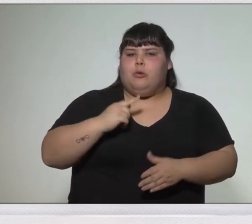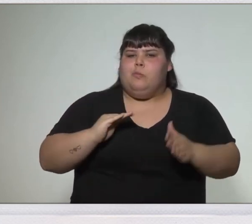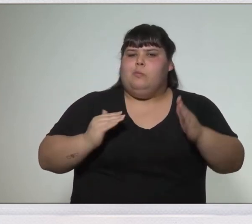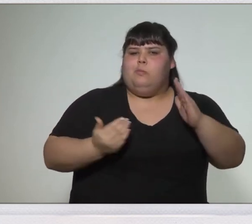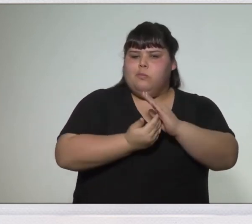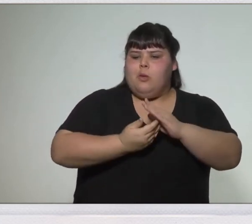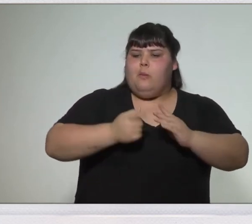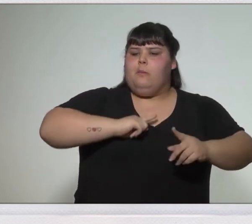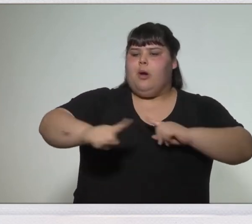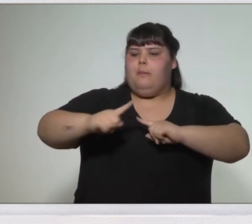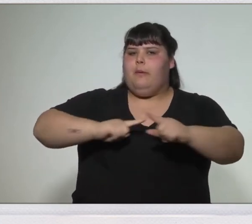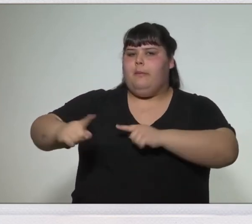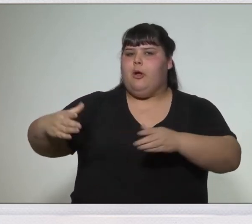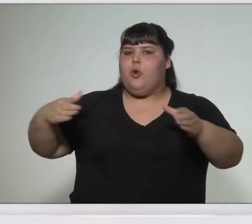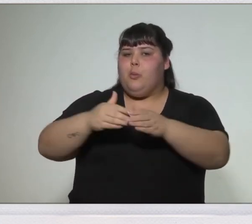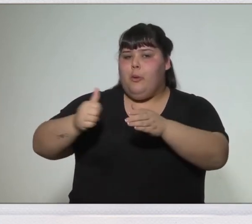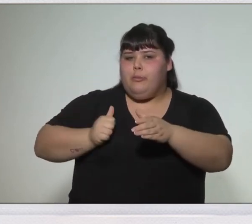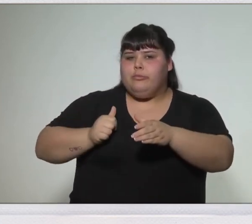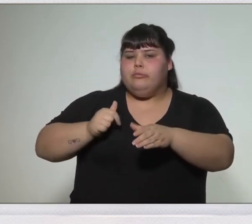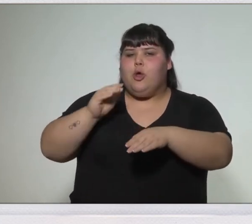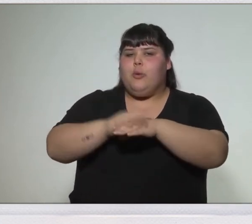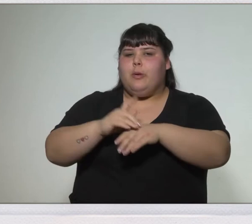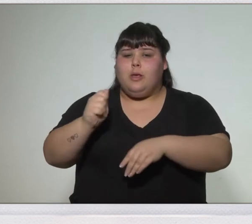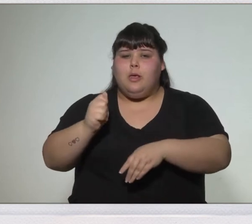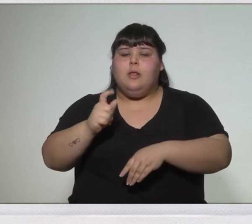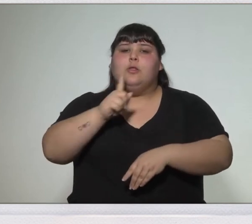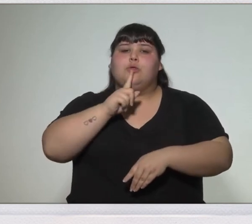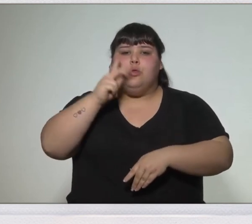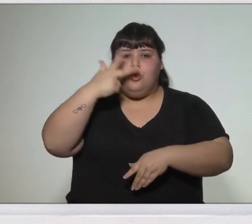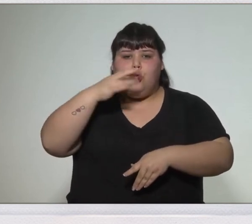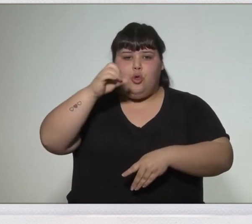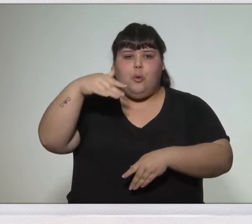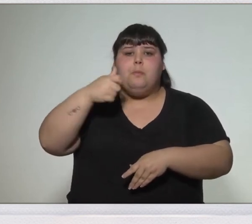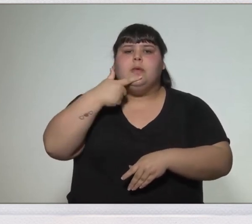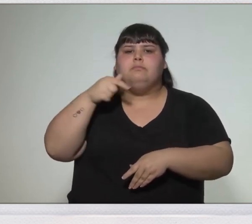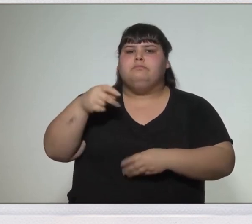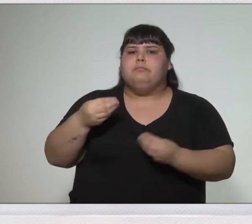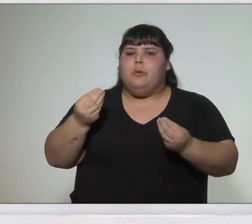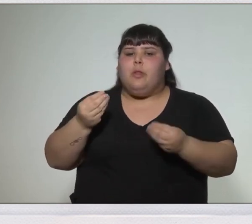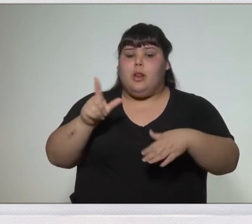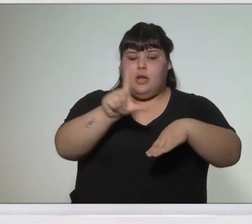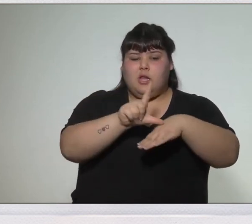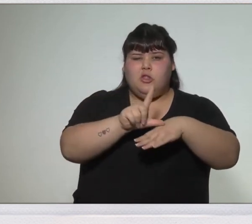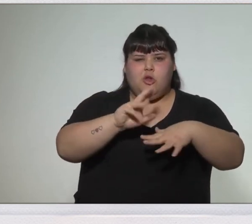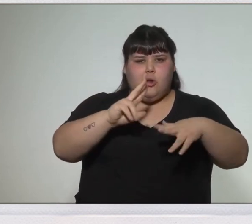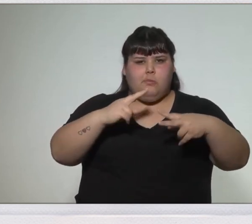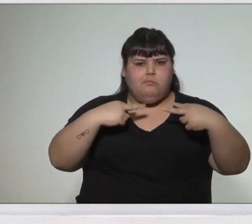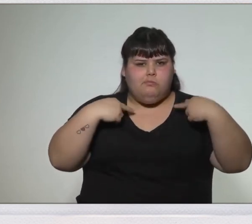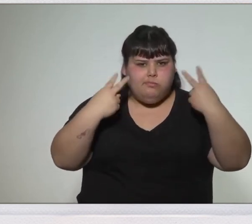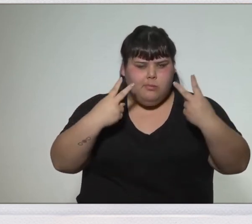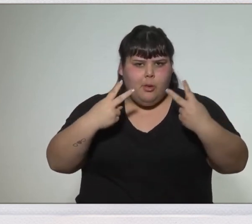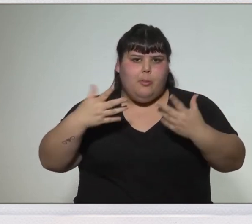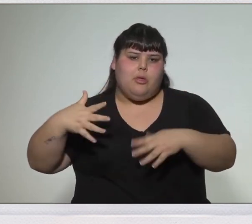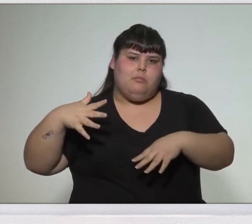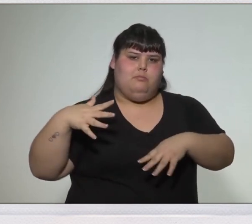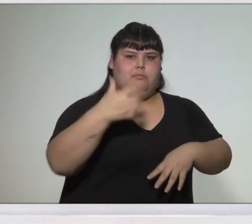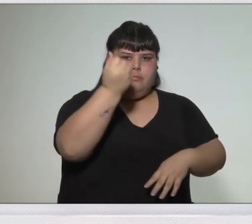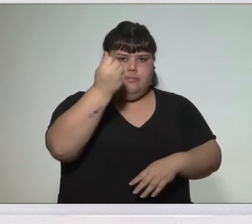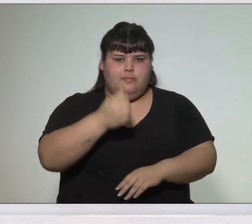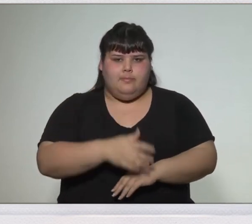tropas bajo el mando de Álvarez Tomás para retomar el control sobre el litoral rebelde.